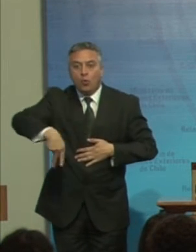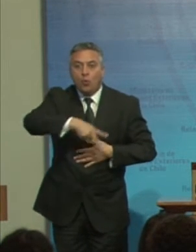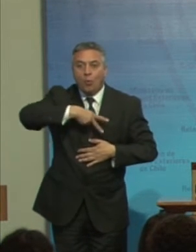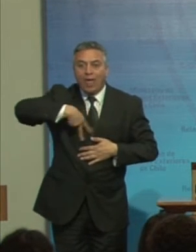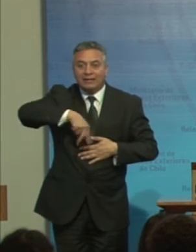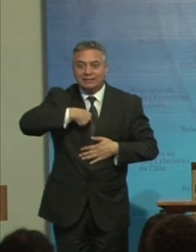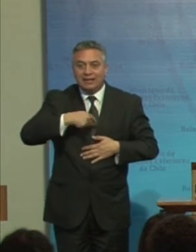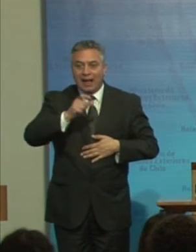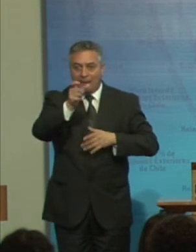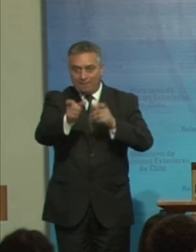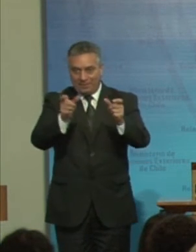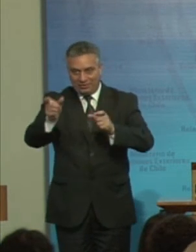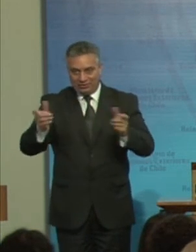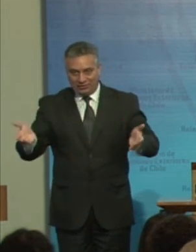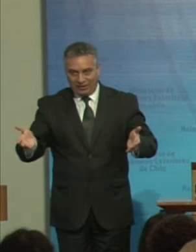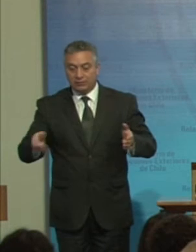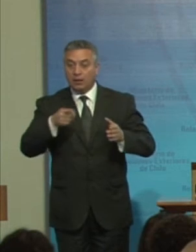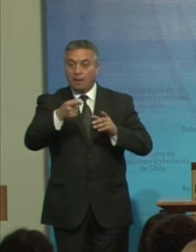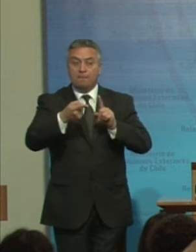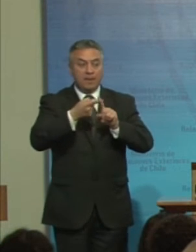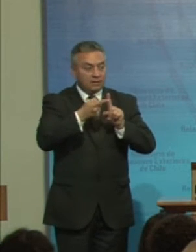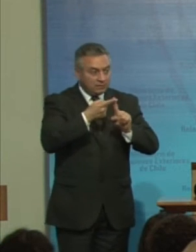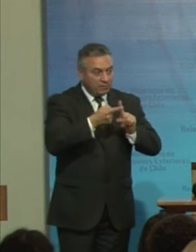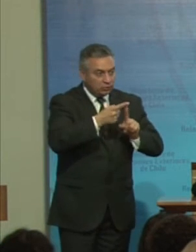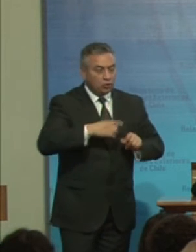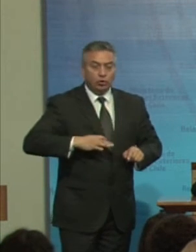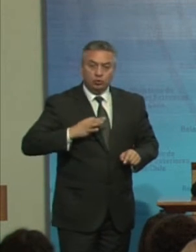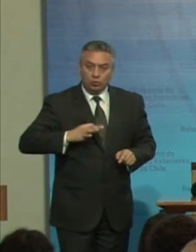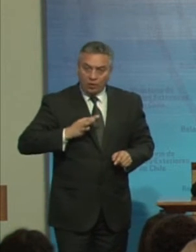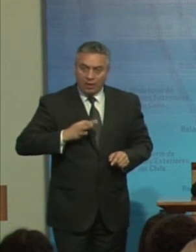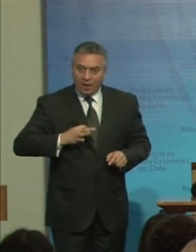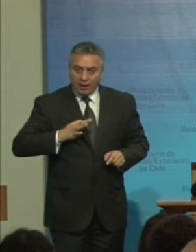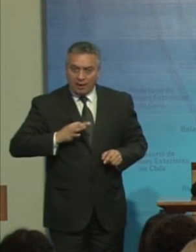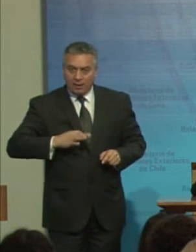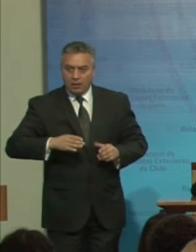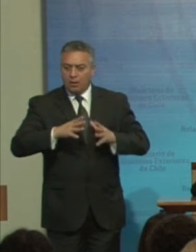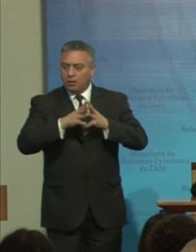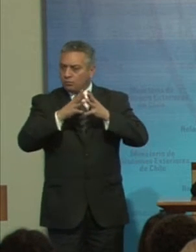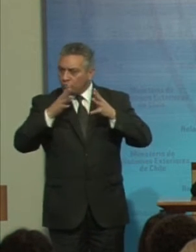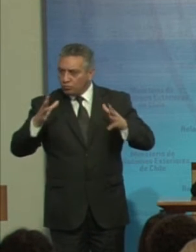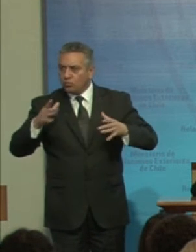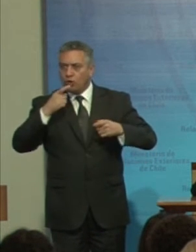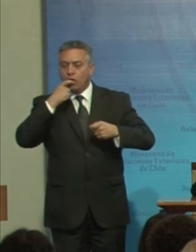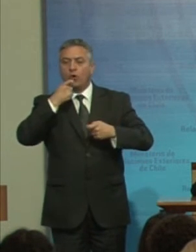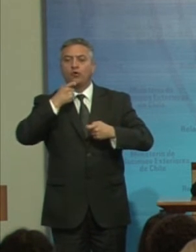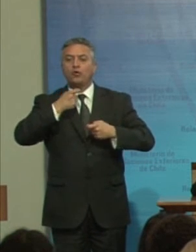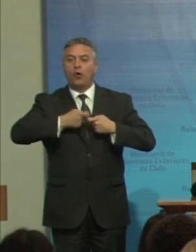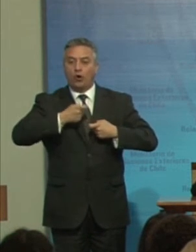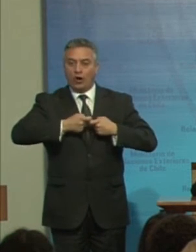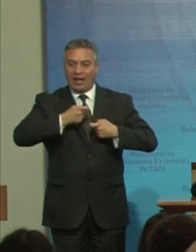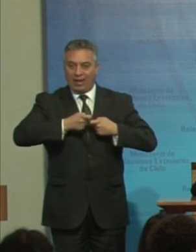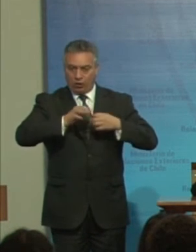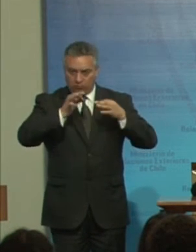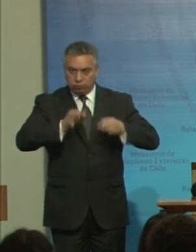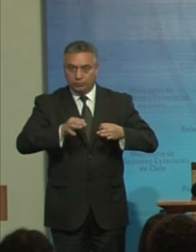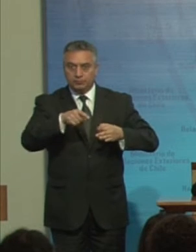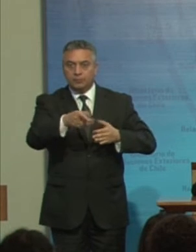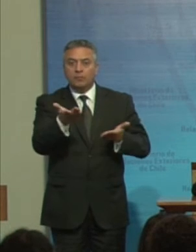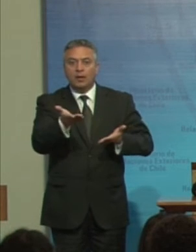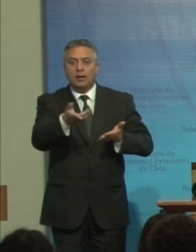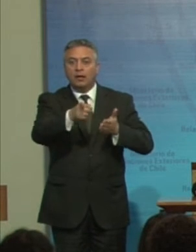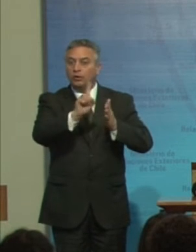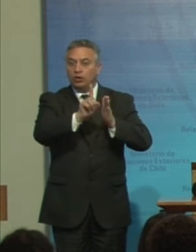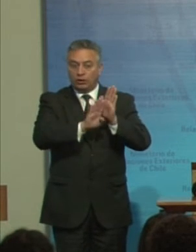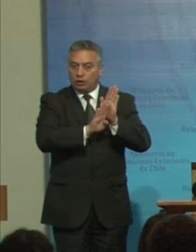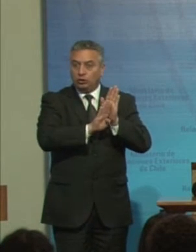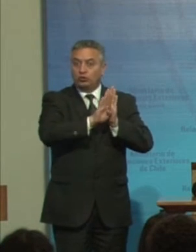Participación Ciudadana Que debe tener Un horizonte Sí, claro Y muy concreto Porque de lo que Se trata Es superar No solo